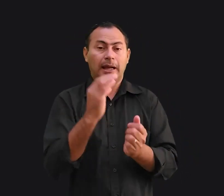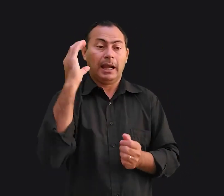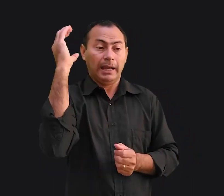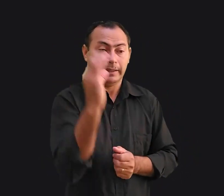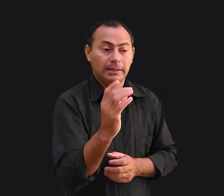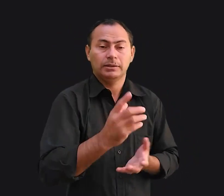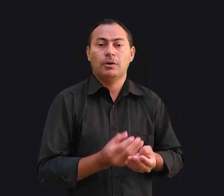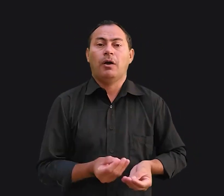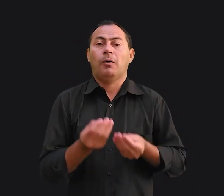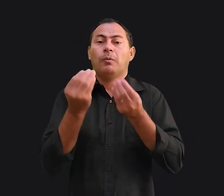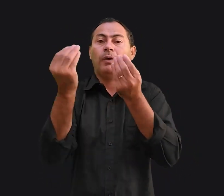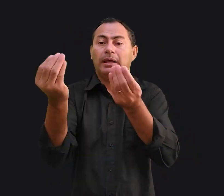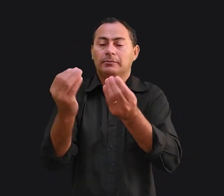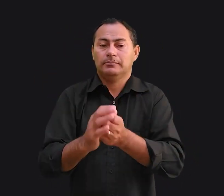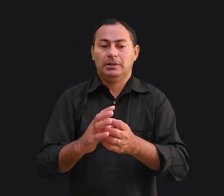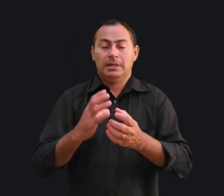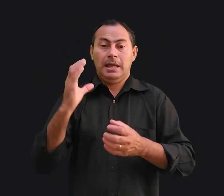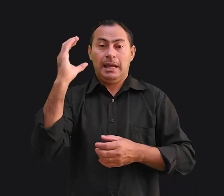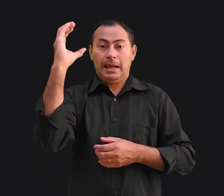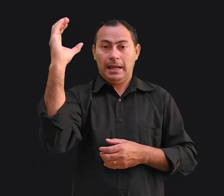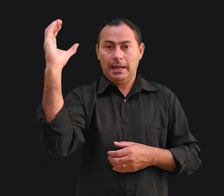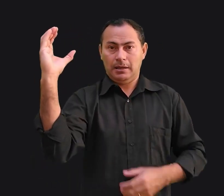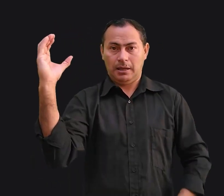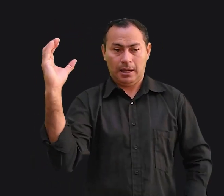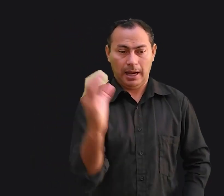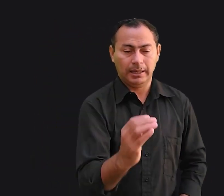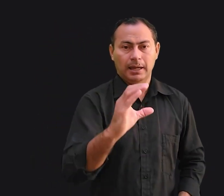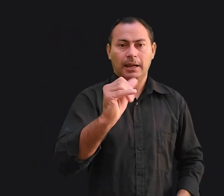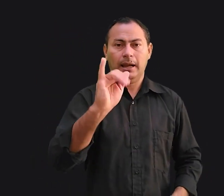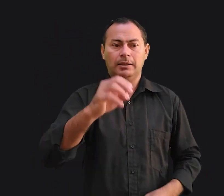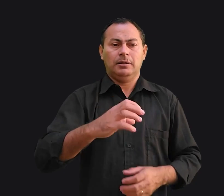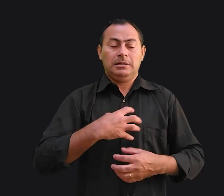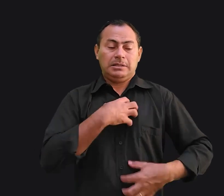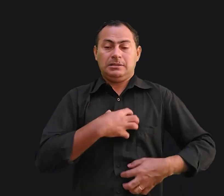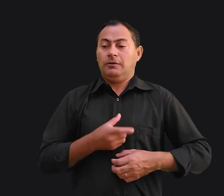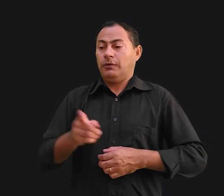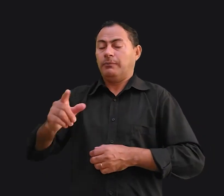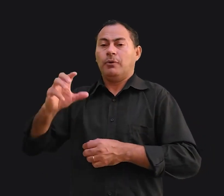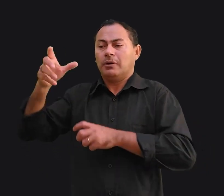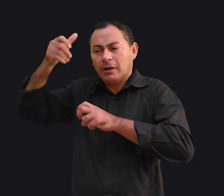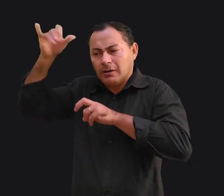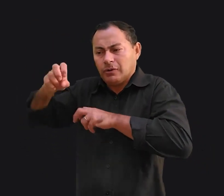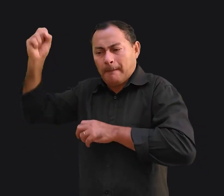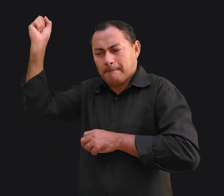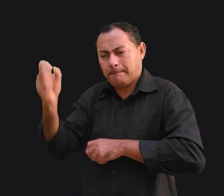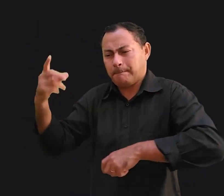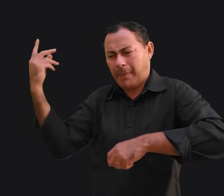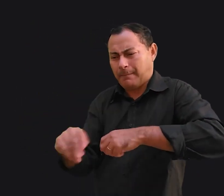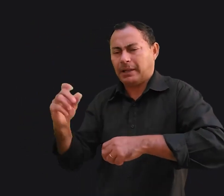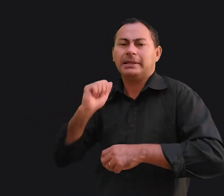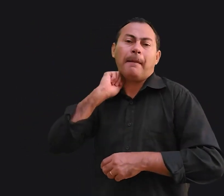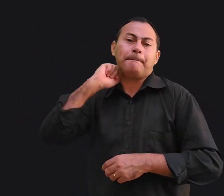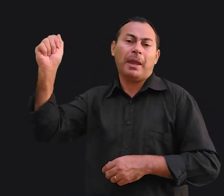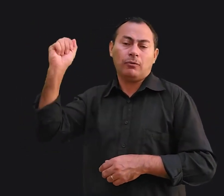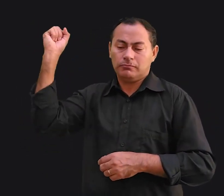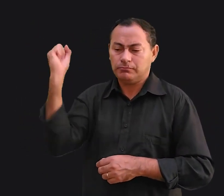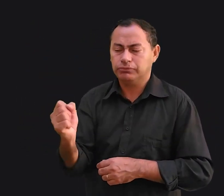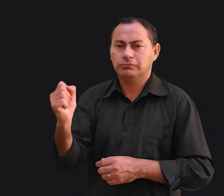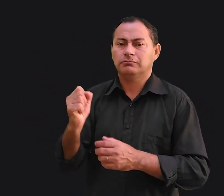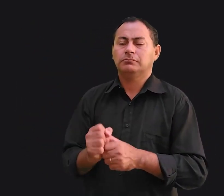sua oferta, Caim se enfureceu, foi para o campo e bateu em Abel até que ele morresse. Por que Caim fez